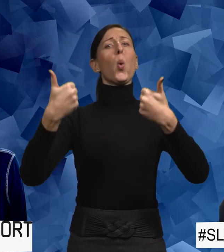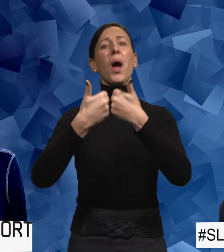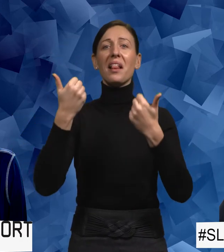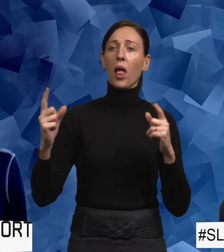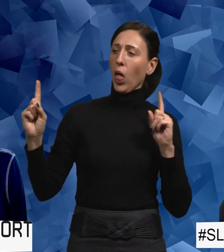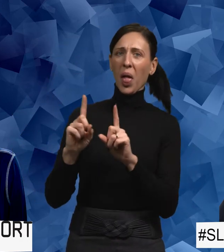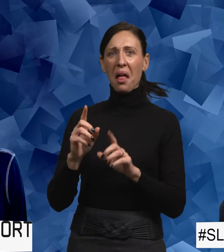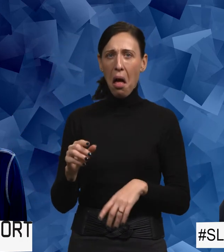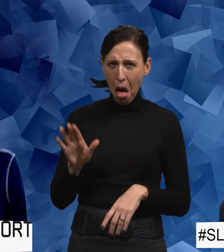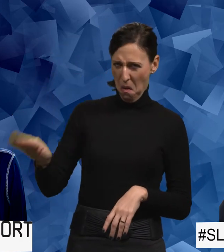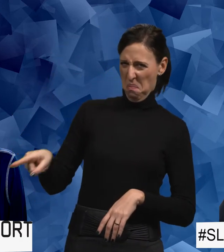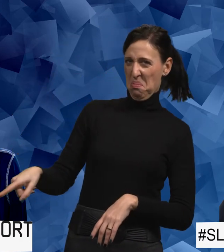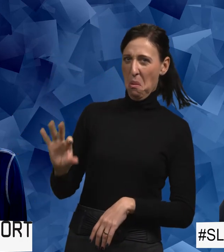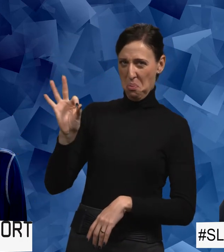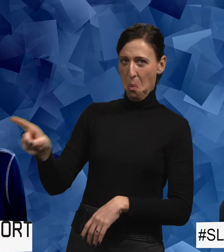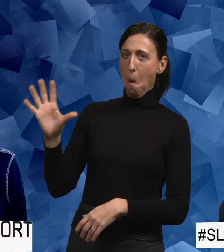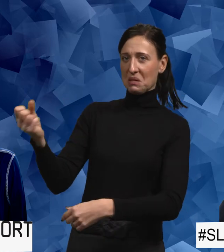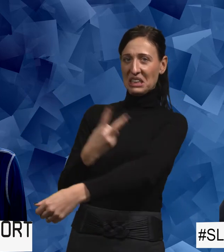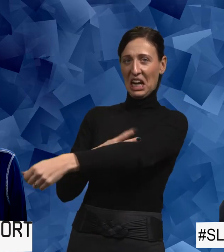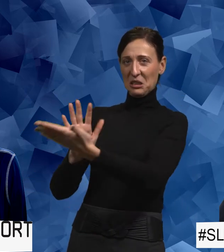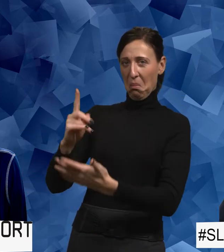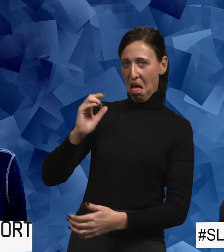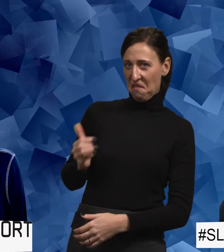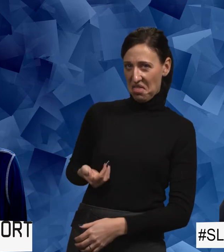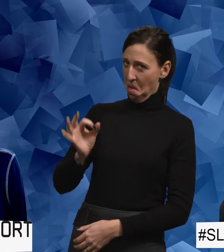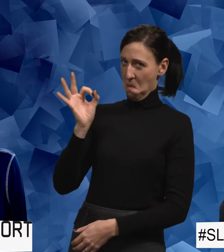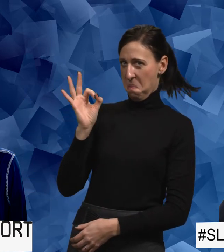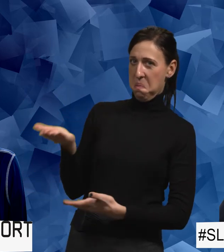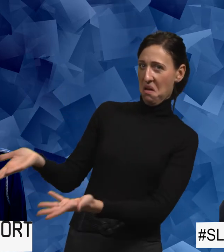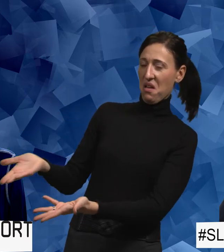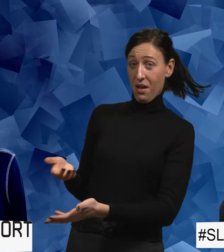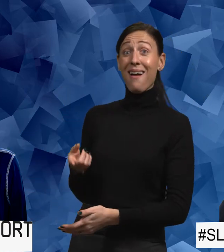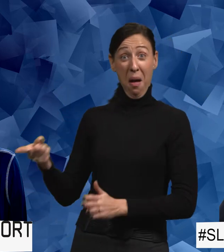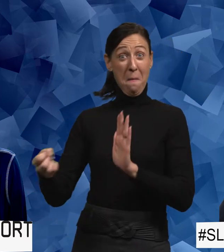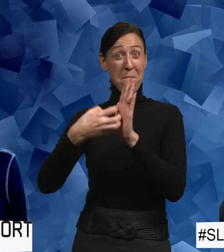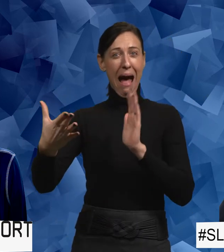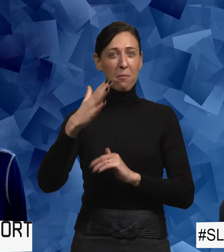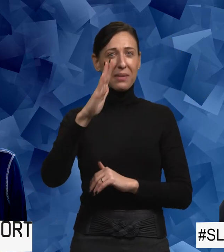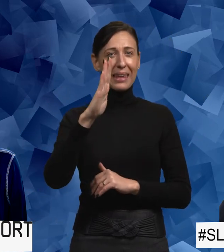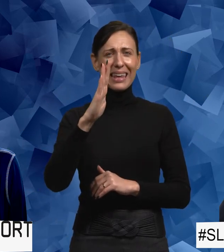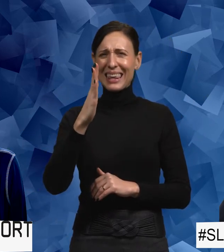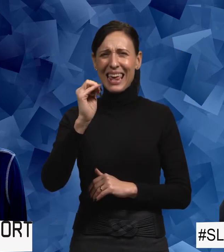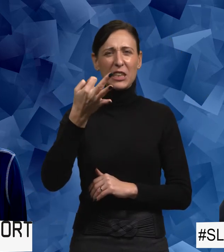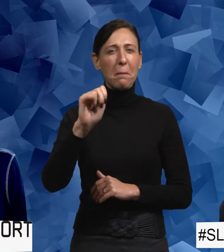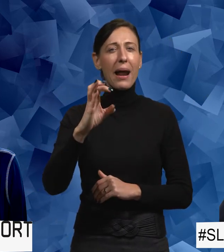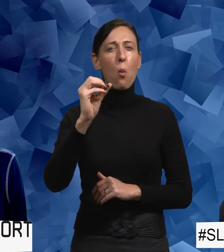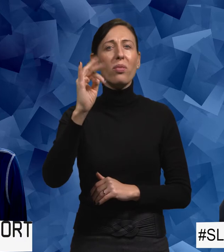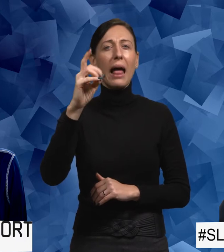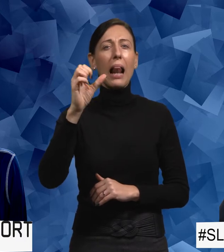fort det kommer ut. Det är, ja men hur gör du när du har sex med en kvinna? Det var väl det som föranledde, vad heter han, Jesper Oldberg va?